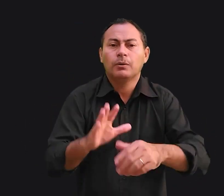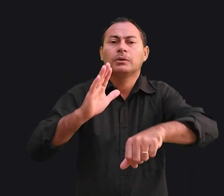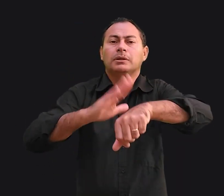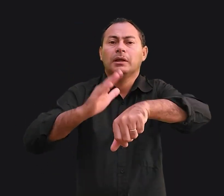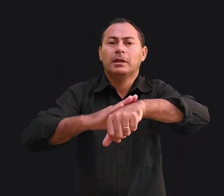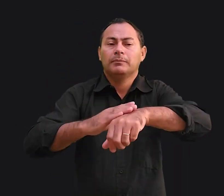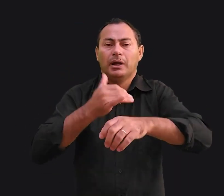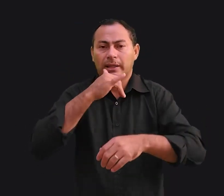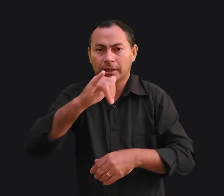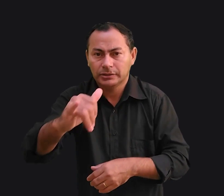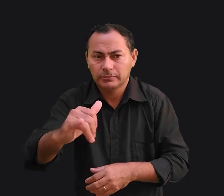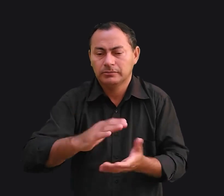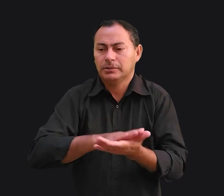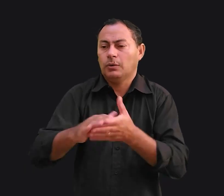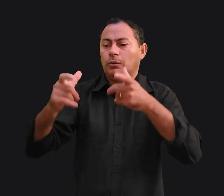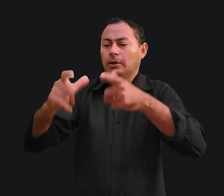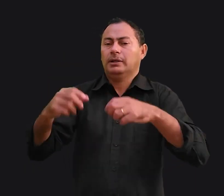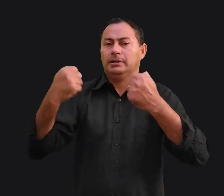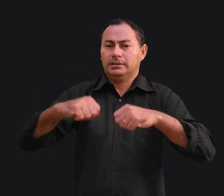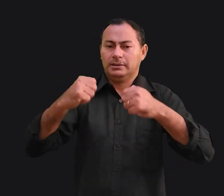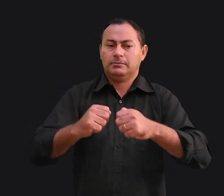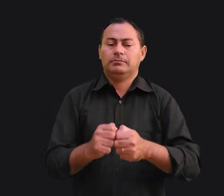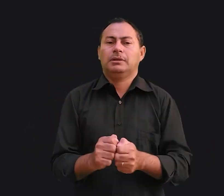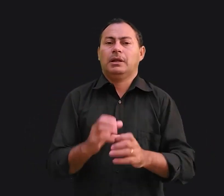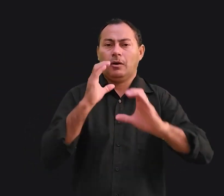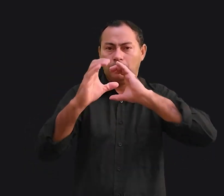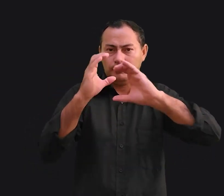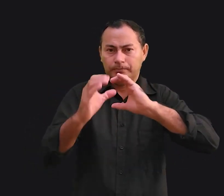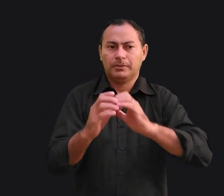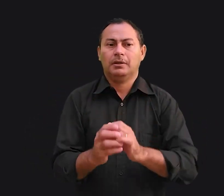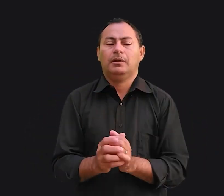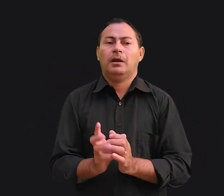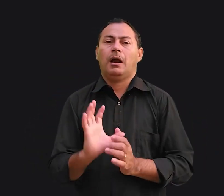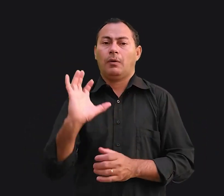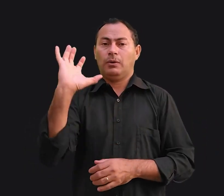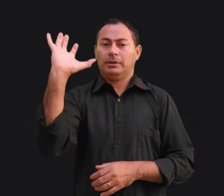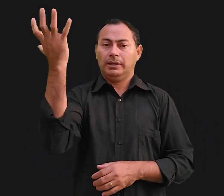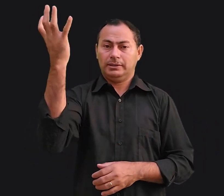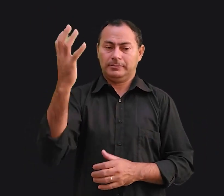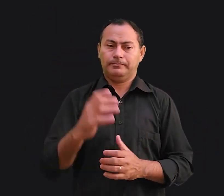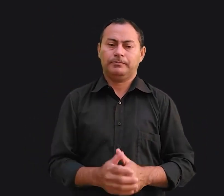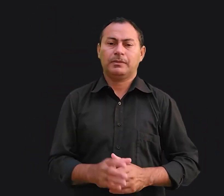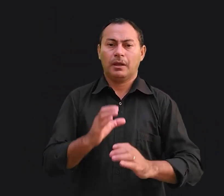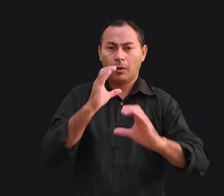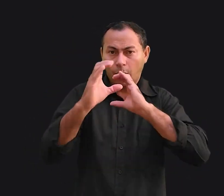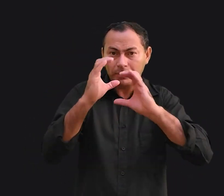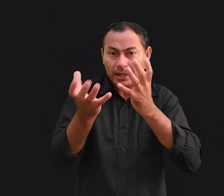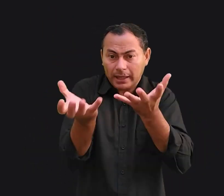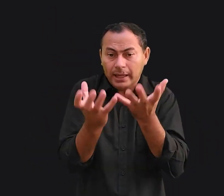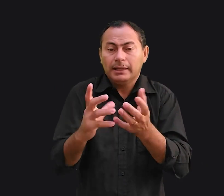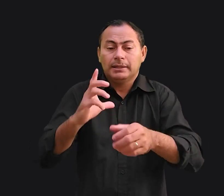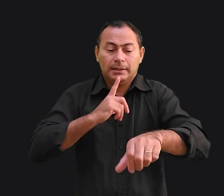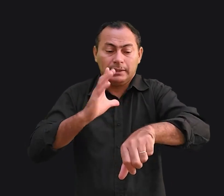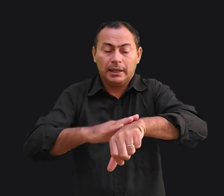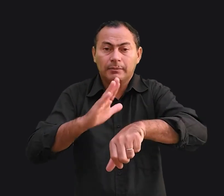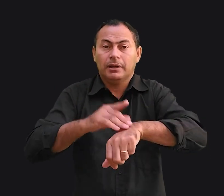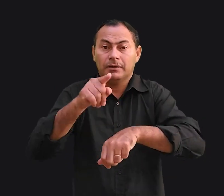tempo, a energia, nem o lugar necessários para que a comunicação ocorra. Comunicar requer tempo e você,